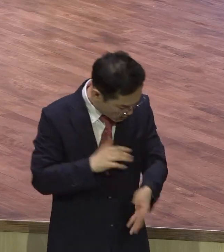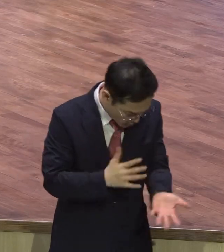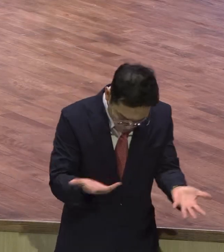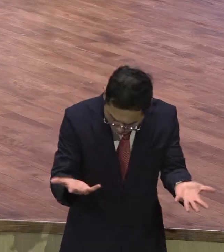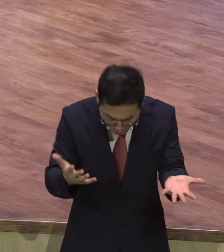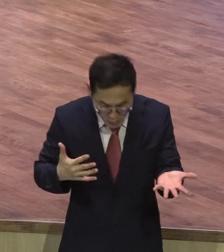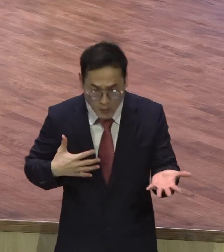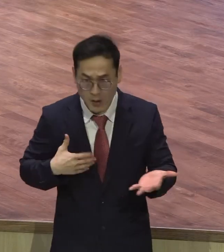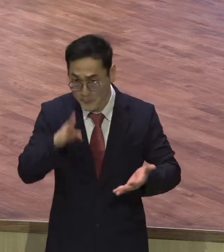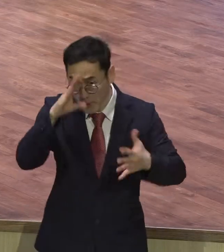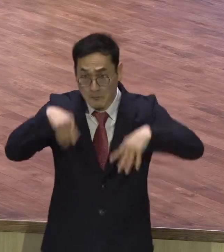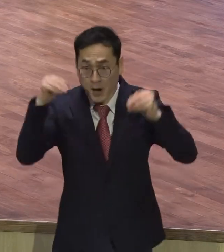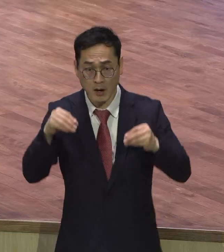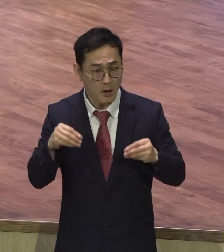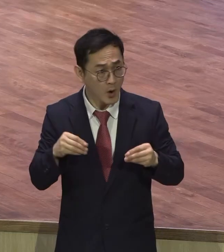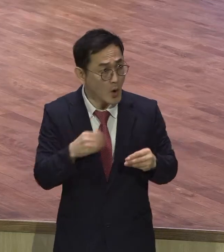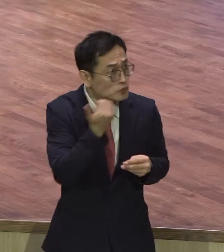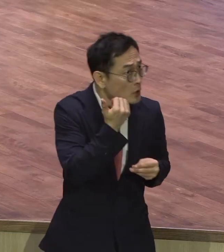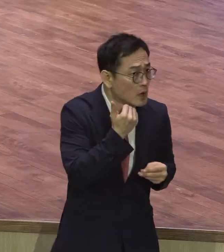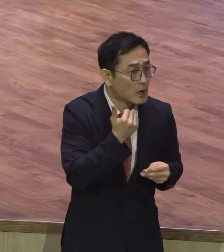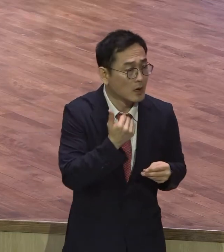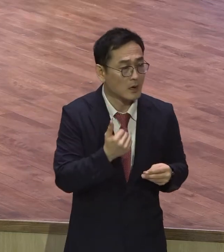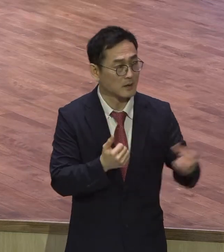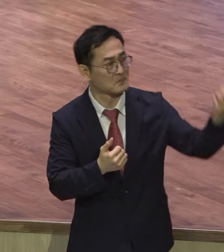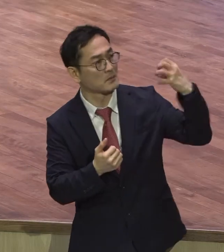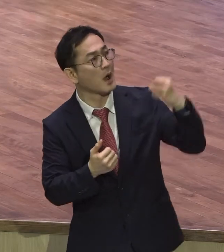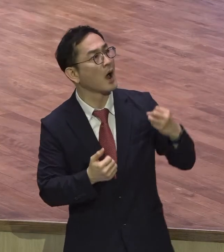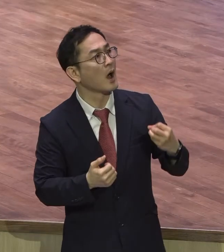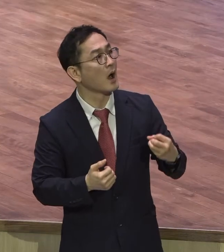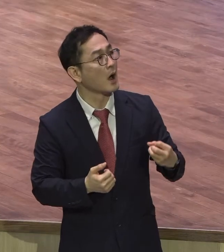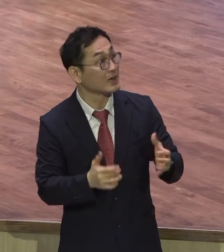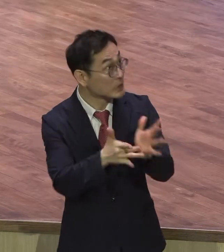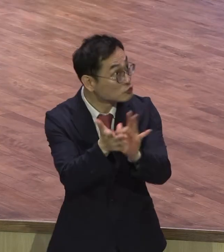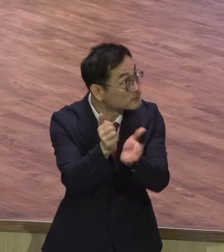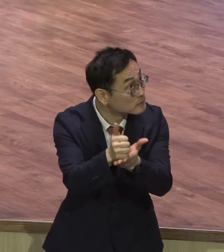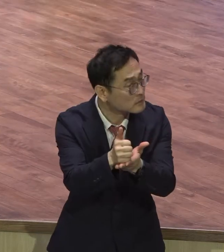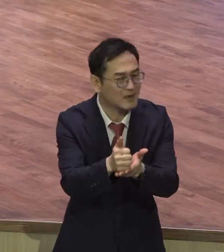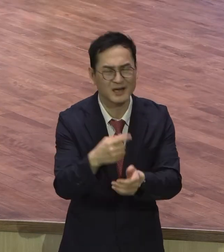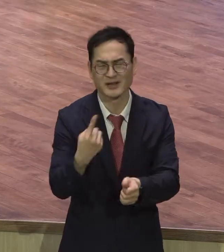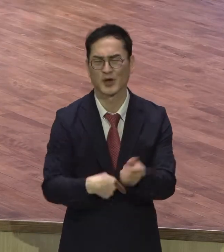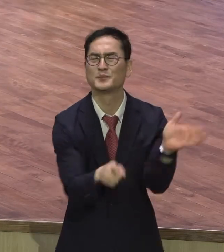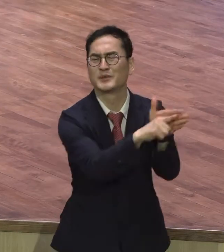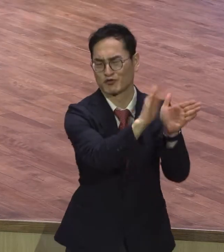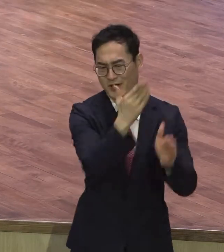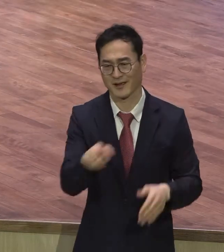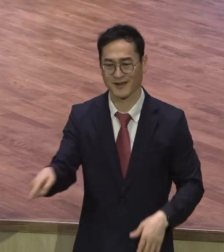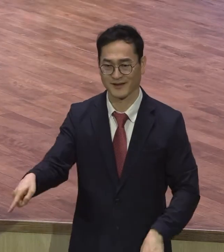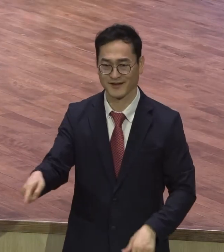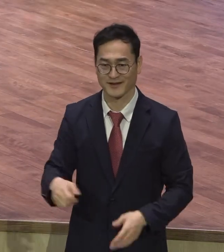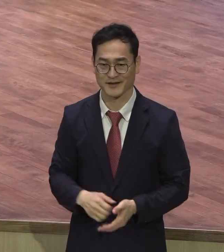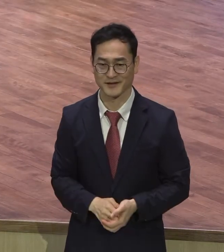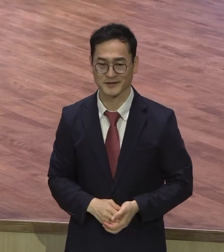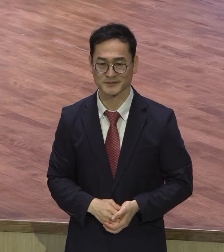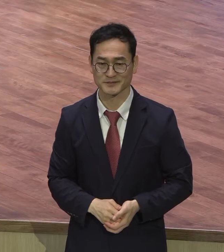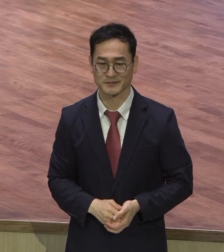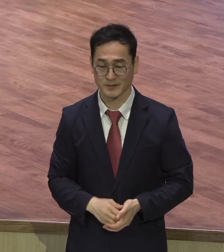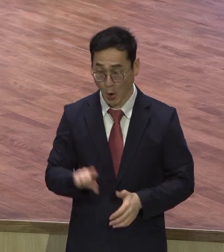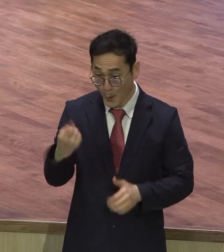치유달라는 데 신적 권들이 인정 안 하고 찾아오겠습니까? 예수를 안 믿고 찾아왔겠냐고요. 이 모든 것이